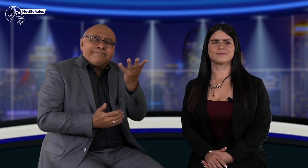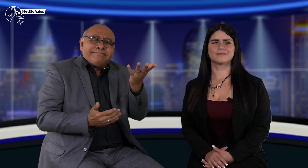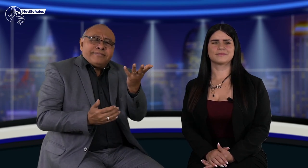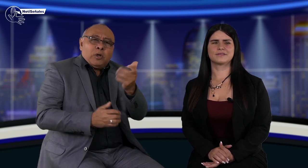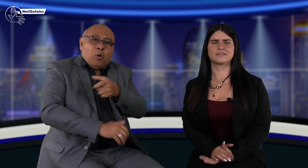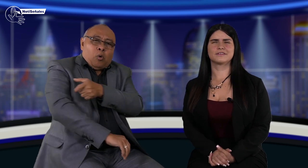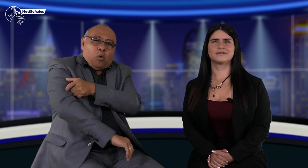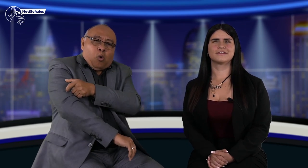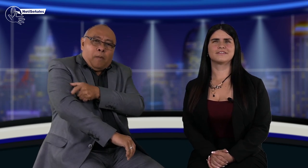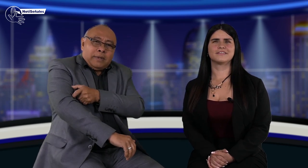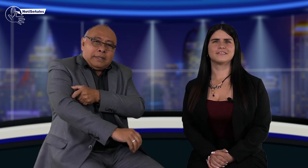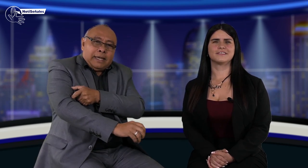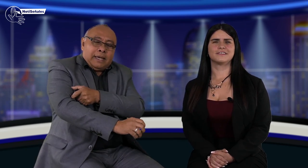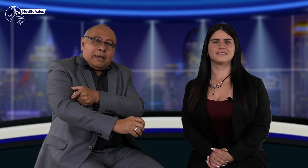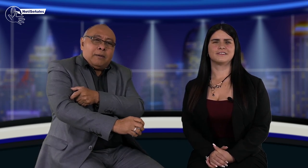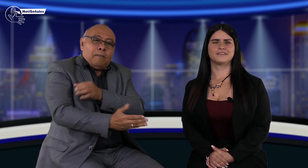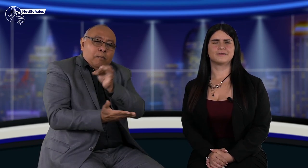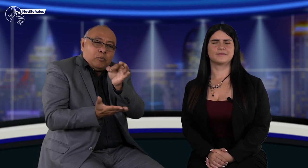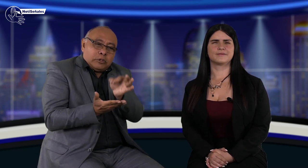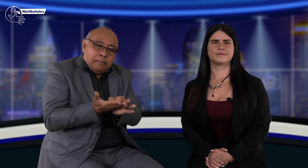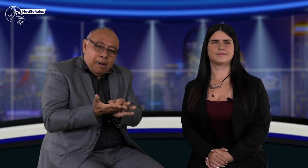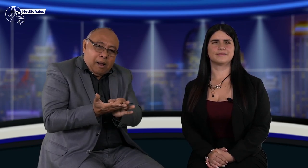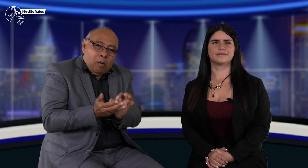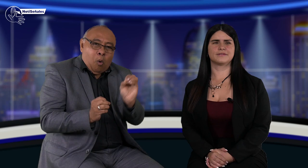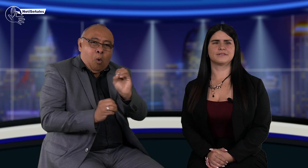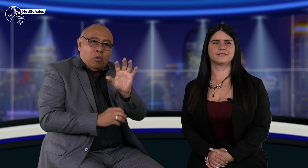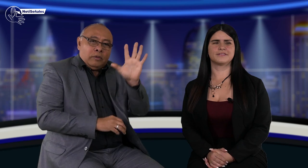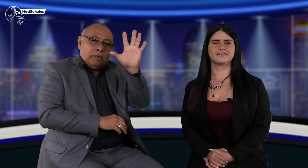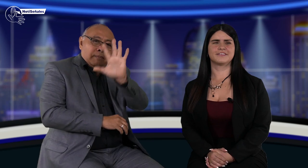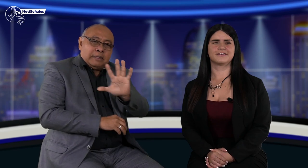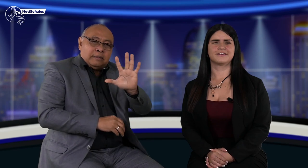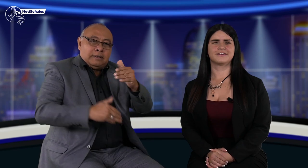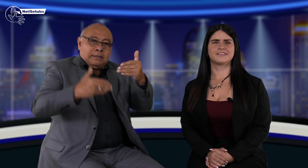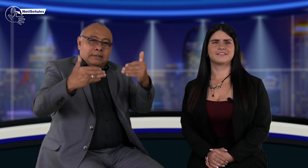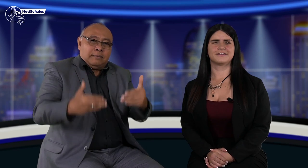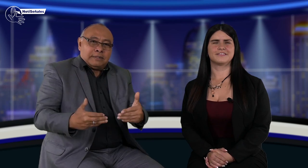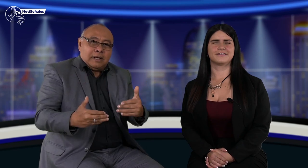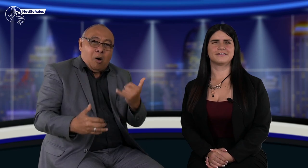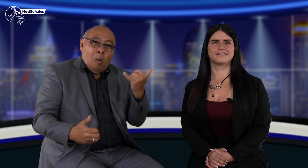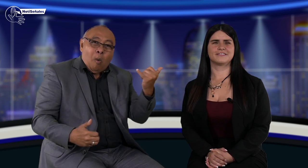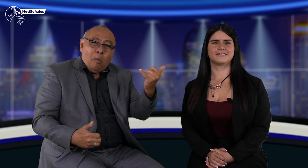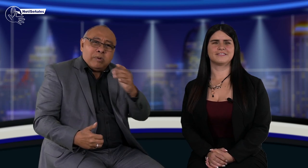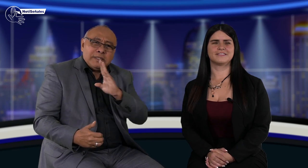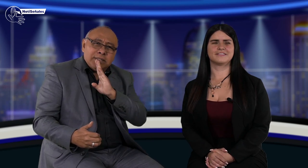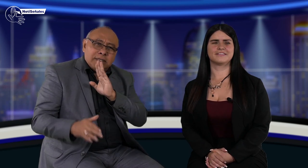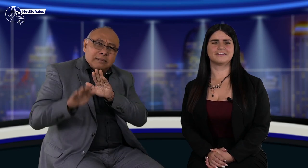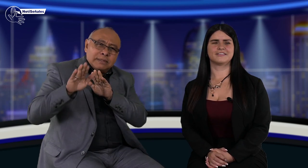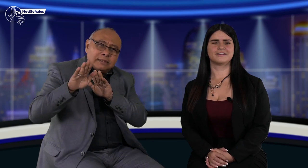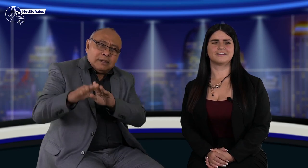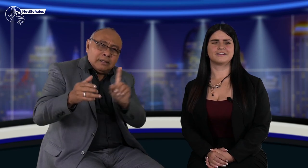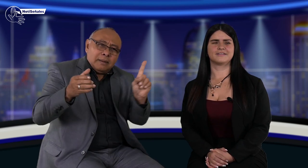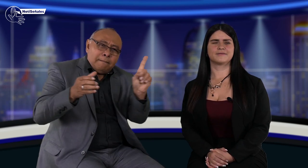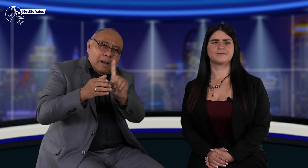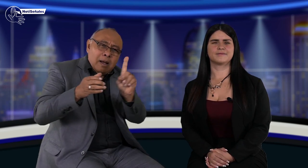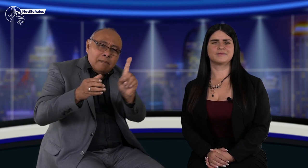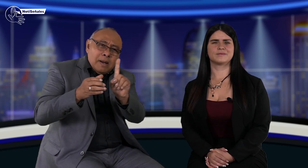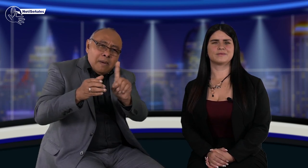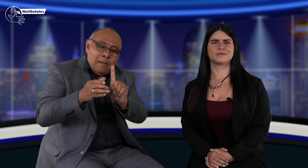departamentales, donde haya representación de nuestra población, logremos trabajar